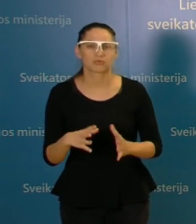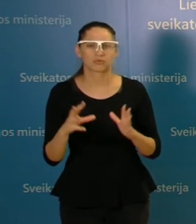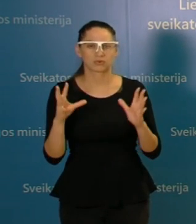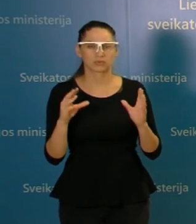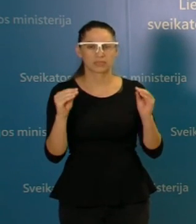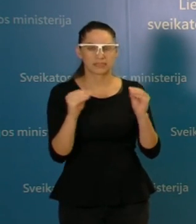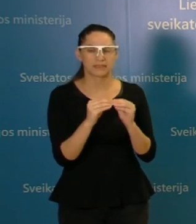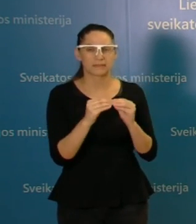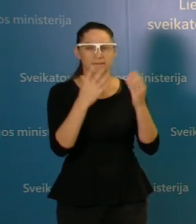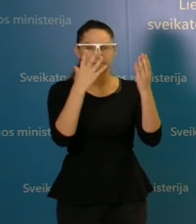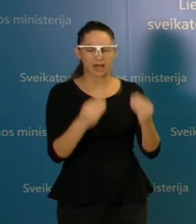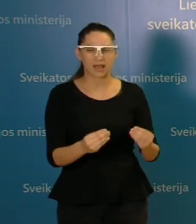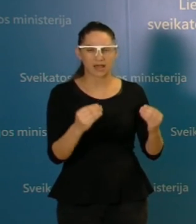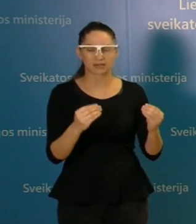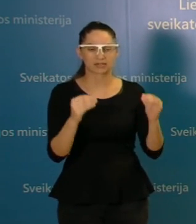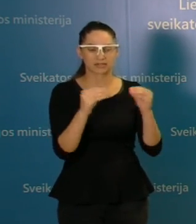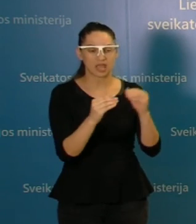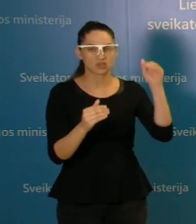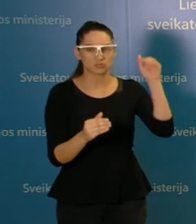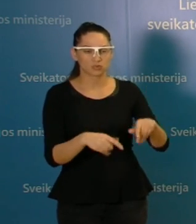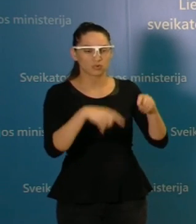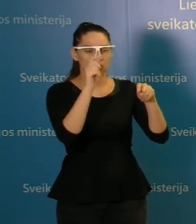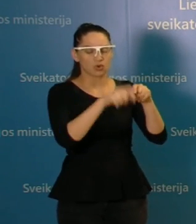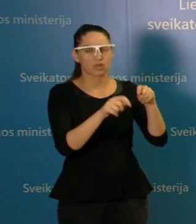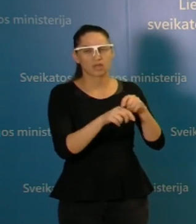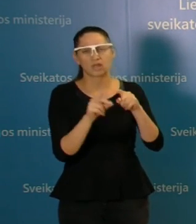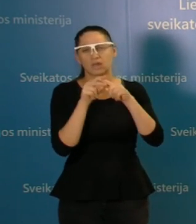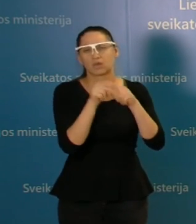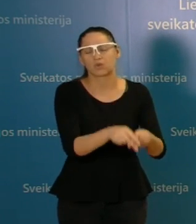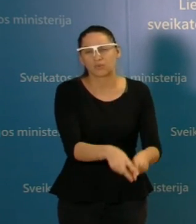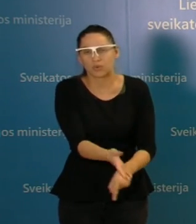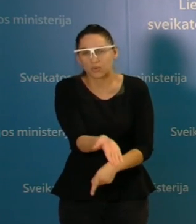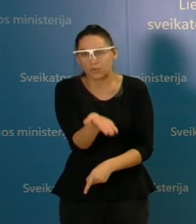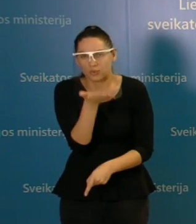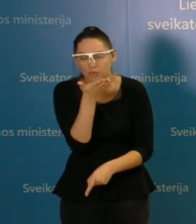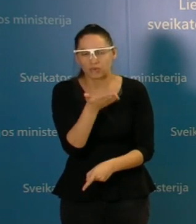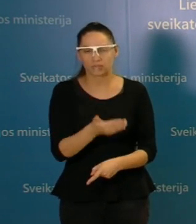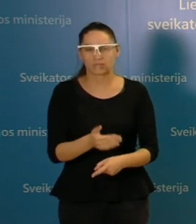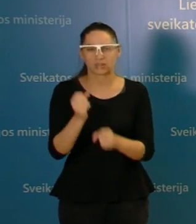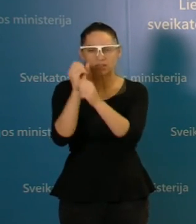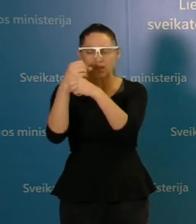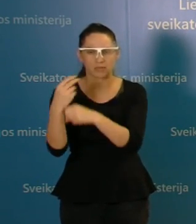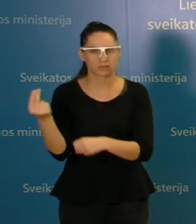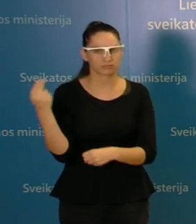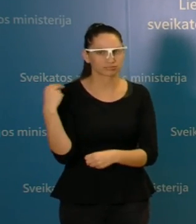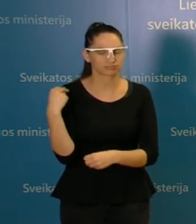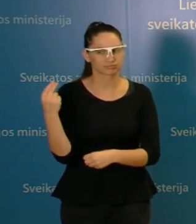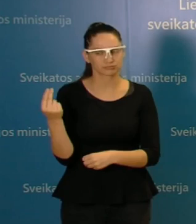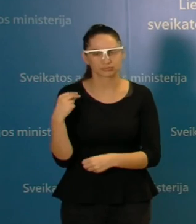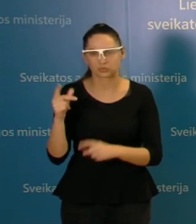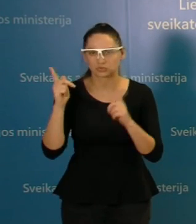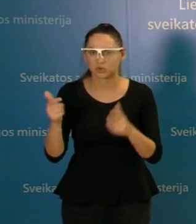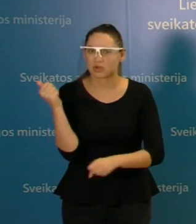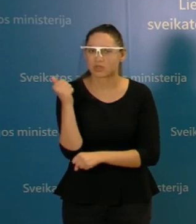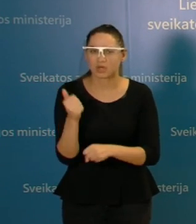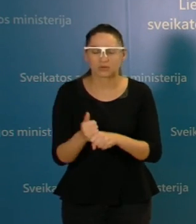mėginių per parą tyriama, tai tikrai buvo didžiulis krūvis ir mes nuolat gaudom signalus iš laboratorijų, kad darbuotojai